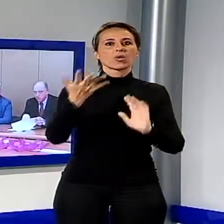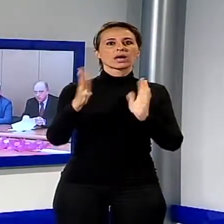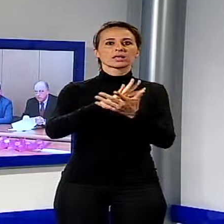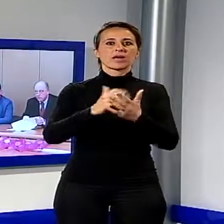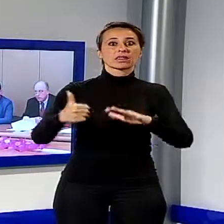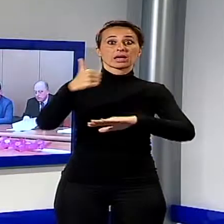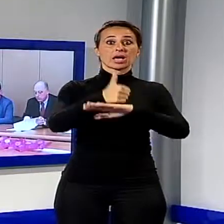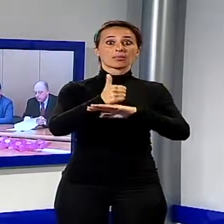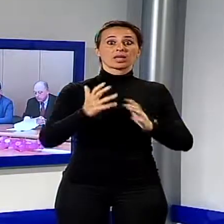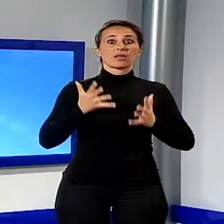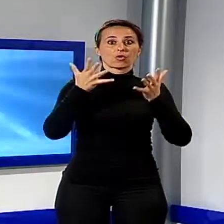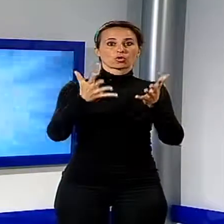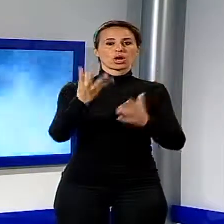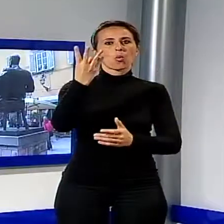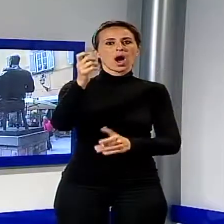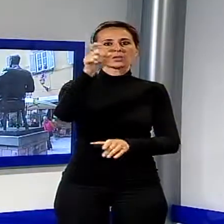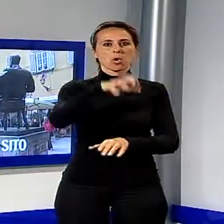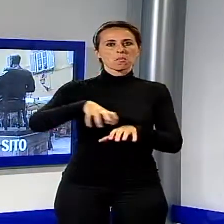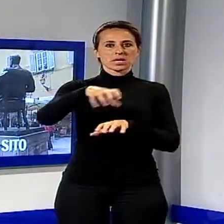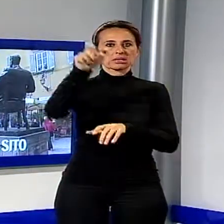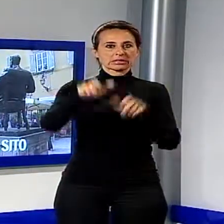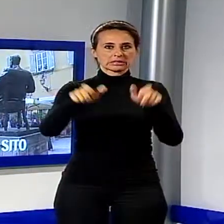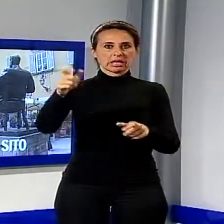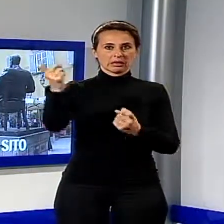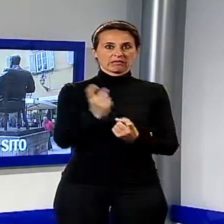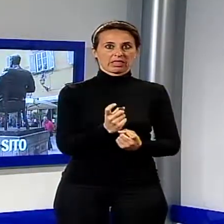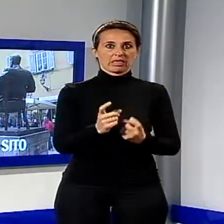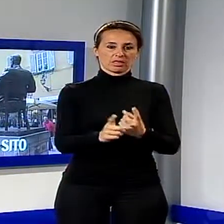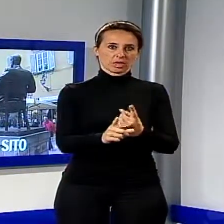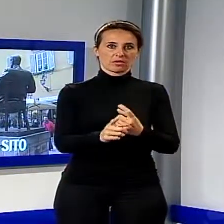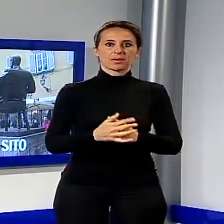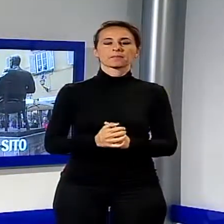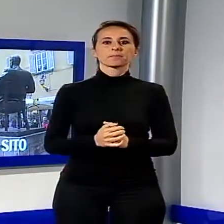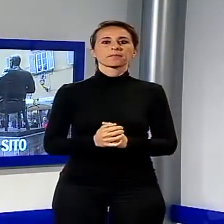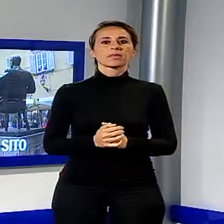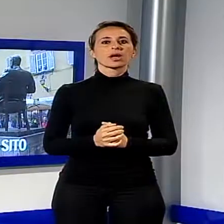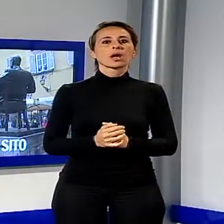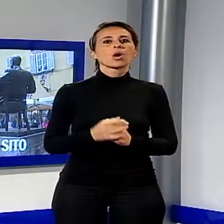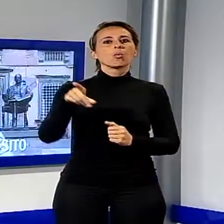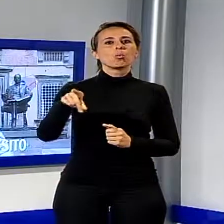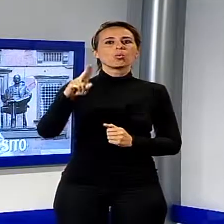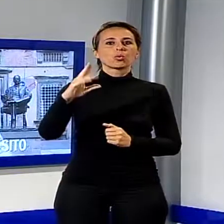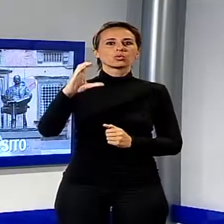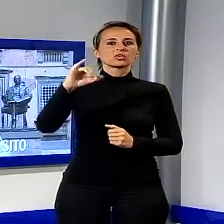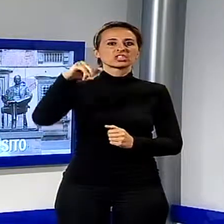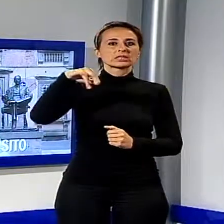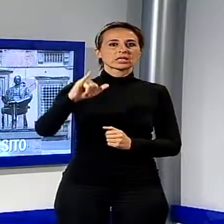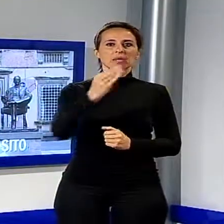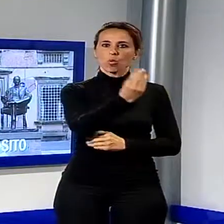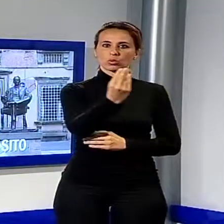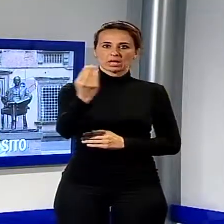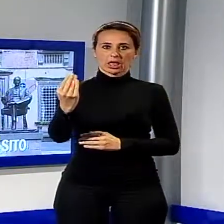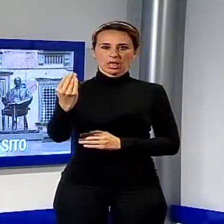quattro ministri. Puccini Museum lancia app e nuovo sito, la fondazione Puccini lancia i due nuovi